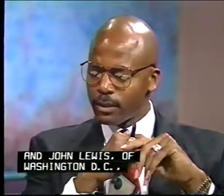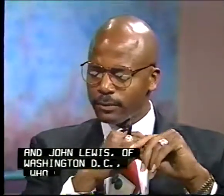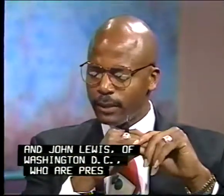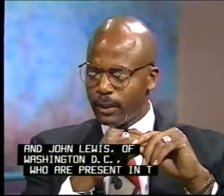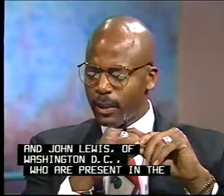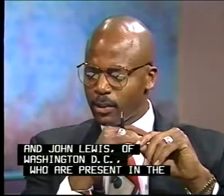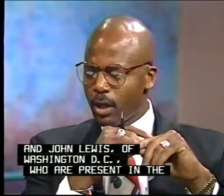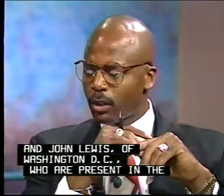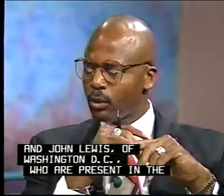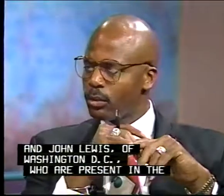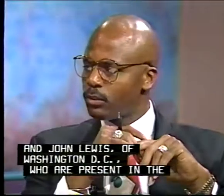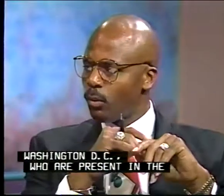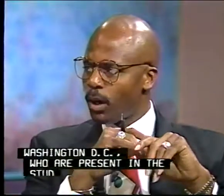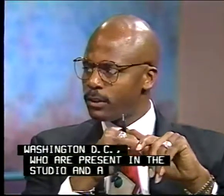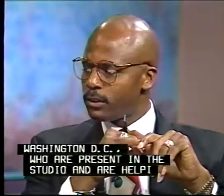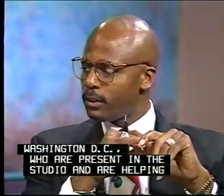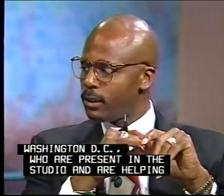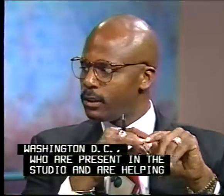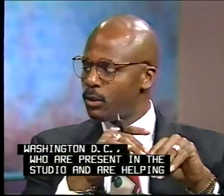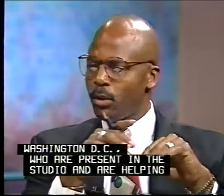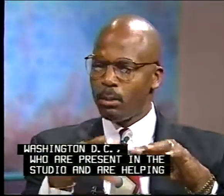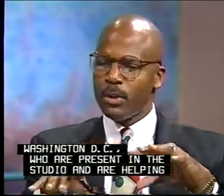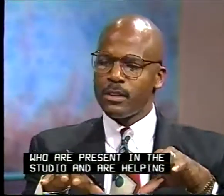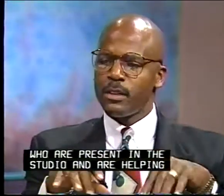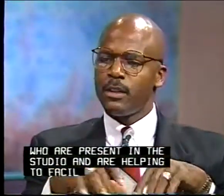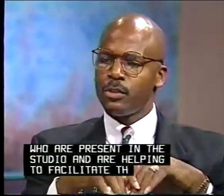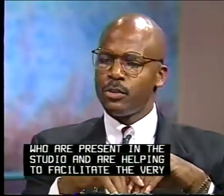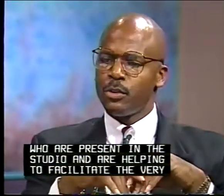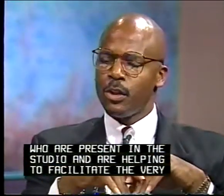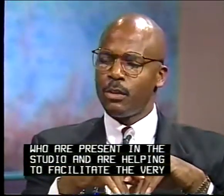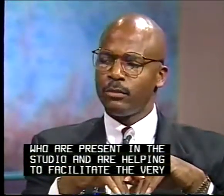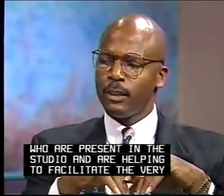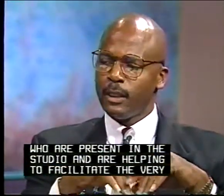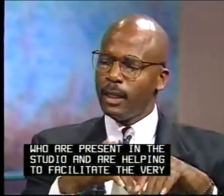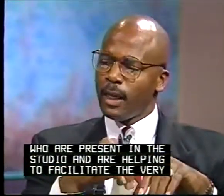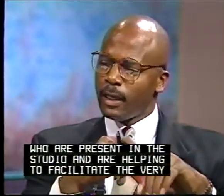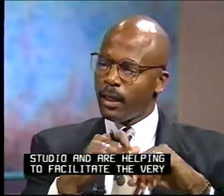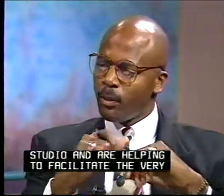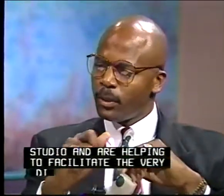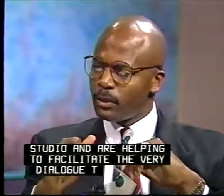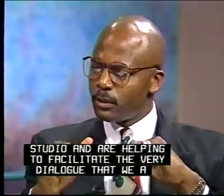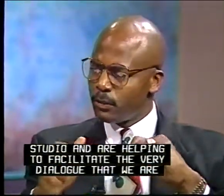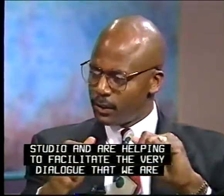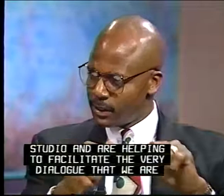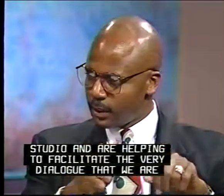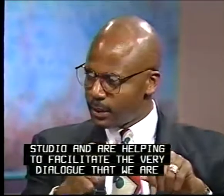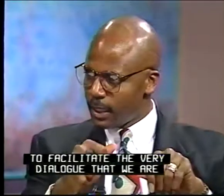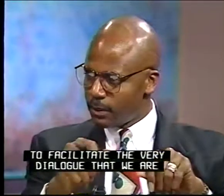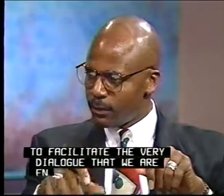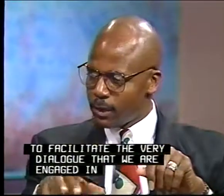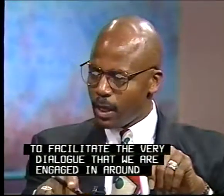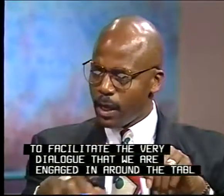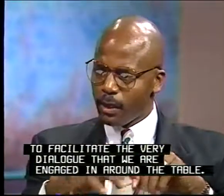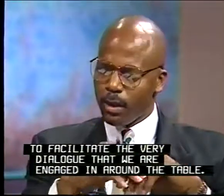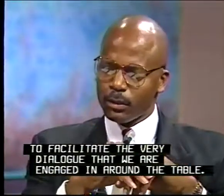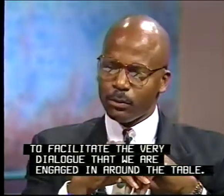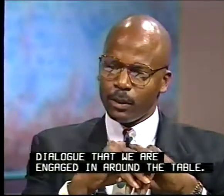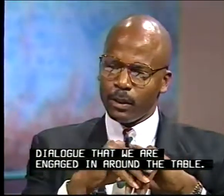and John Lewis of Washington, D.C., who are present in the studio and are helping to facilitate the very dialogue that we are